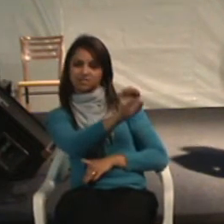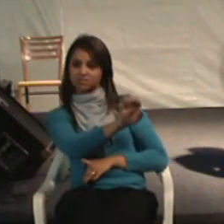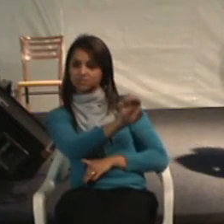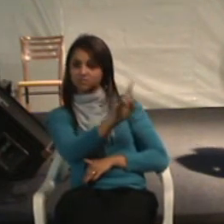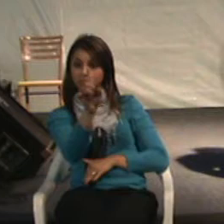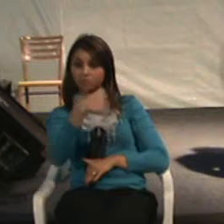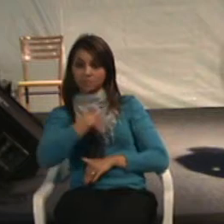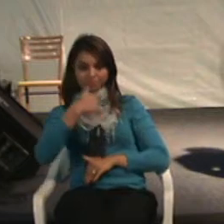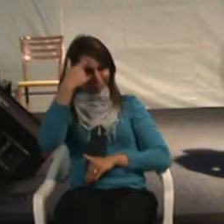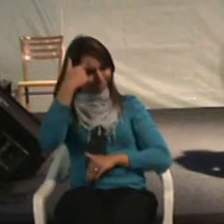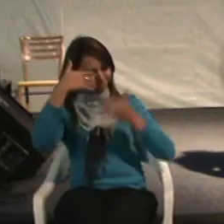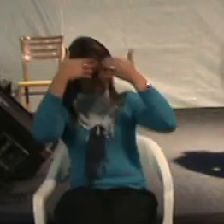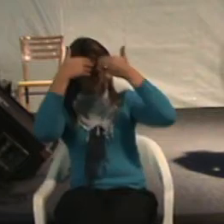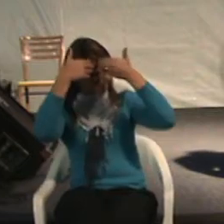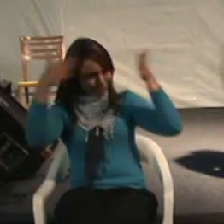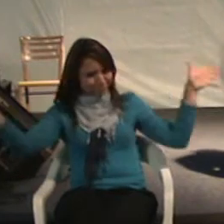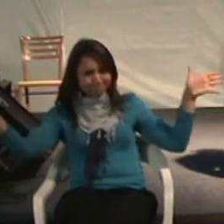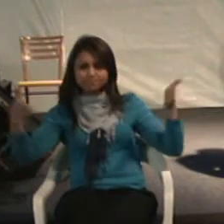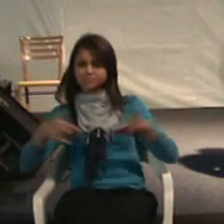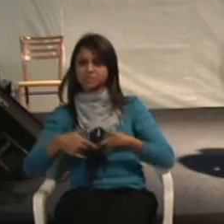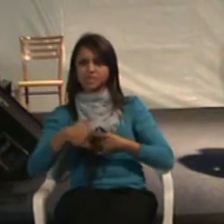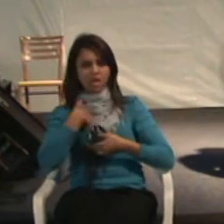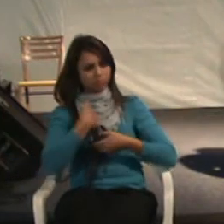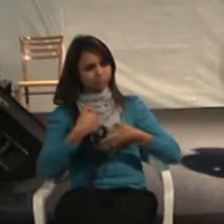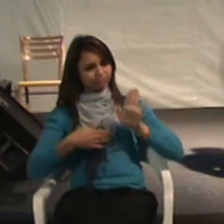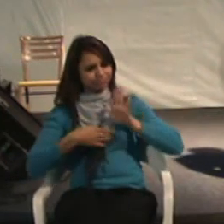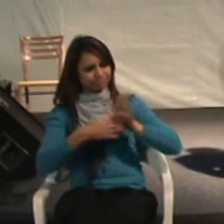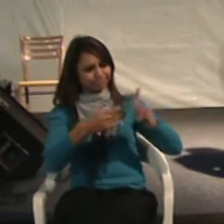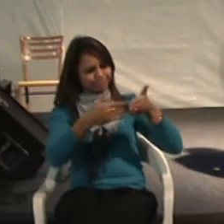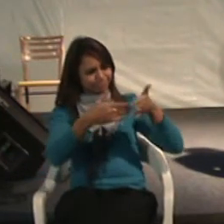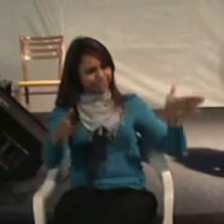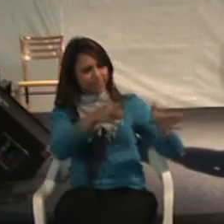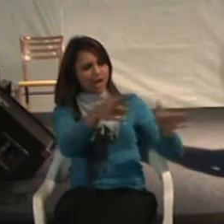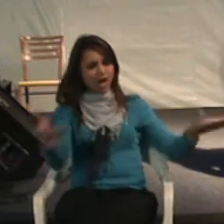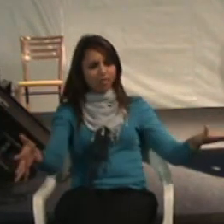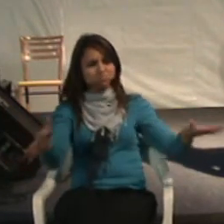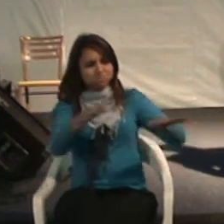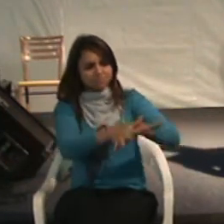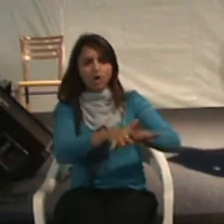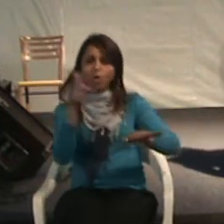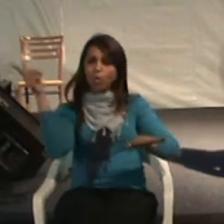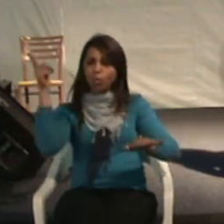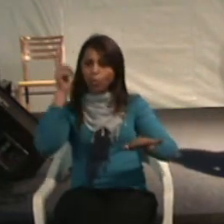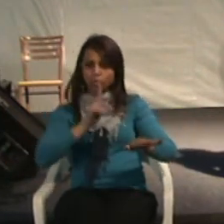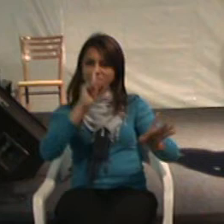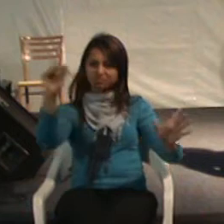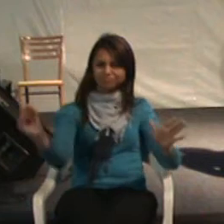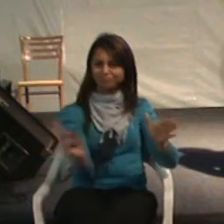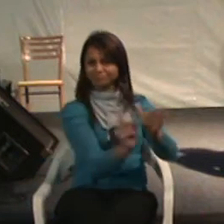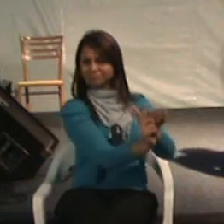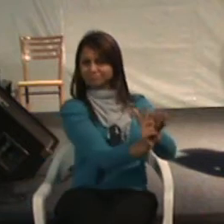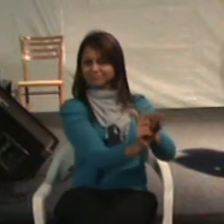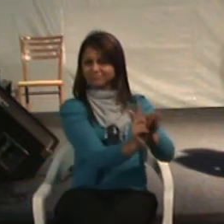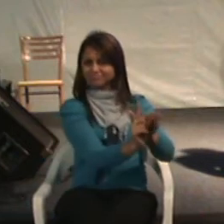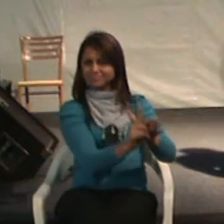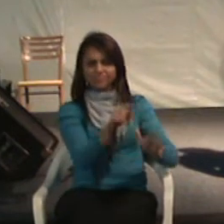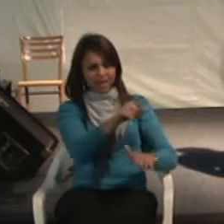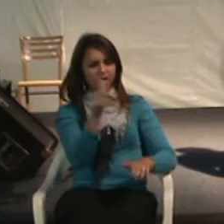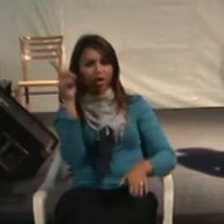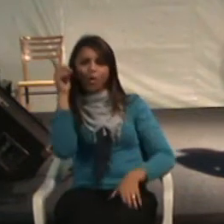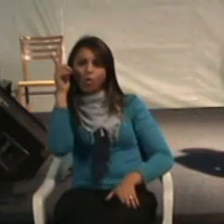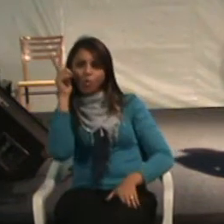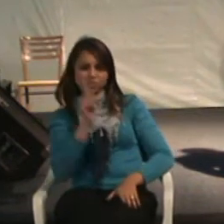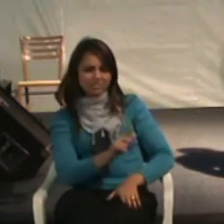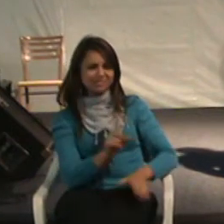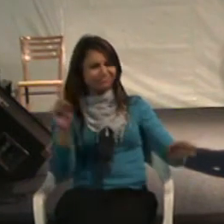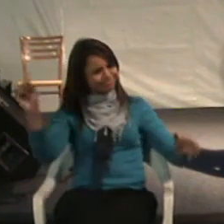Abram as portas para que ela consiga se inserir na sociedade, para que ela consiga se inserir na